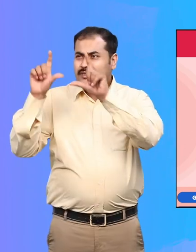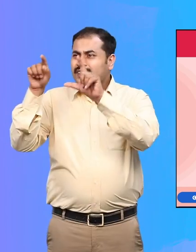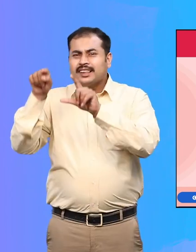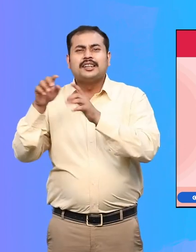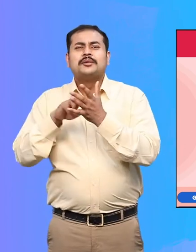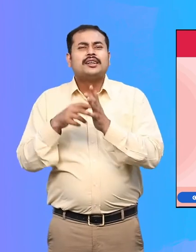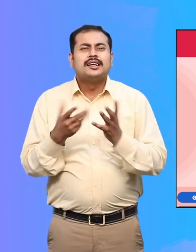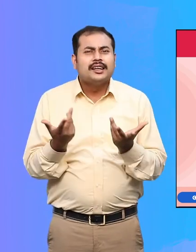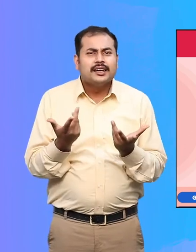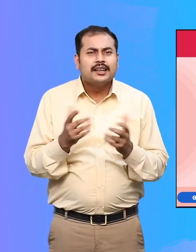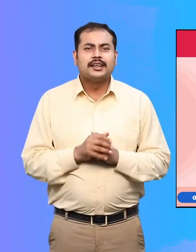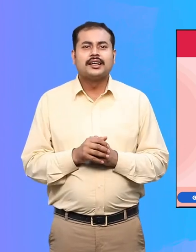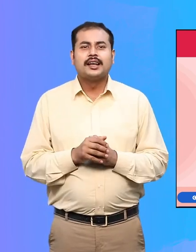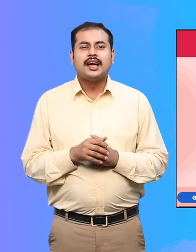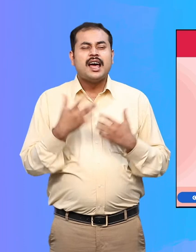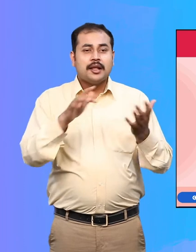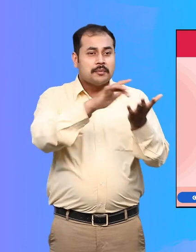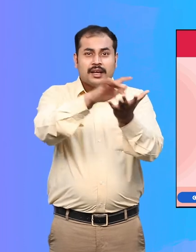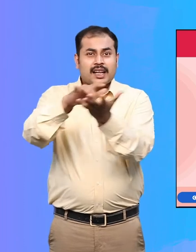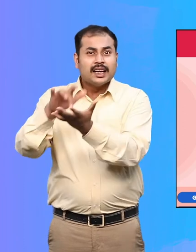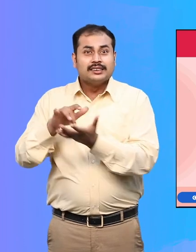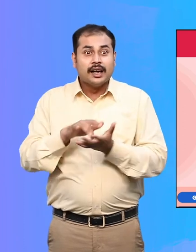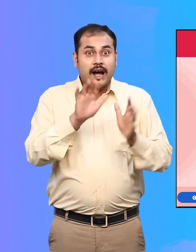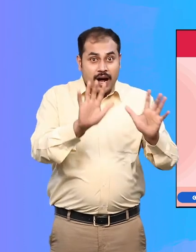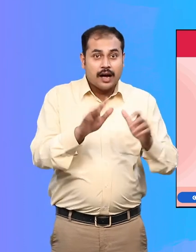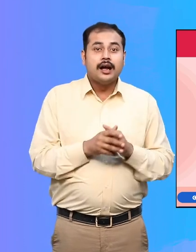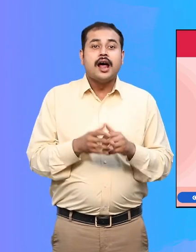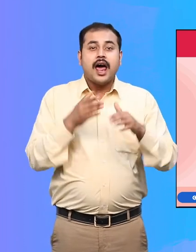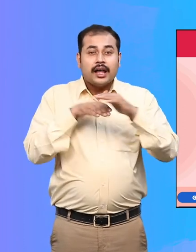याचिन एक भवन में ऐसी सुविधा की उपलब्धी को दर्शाता है